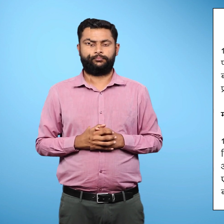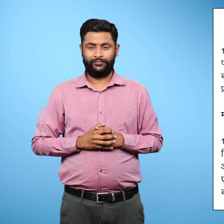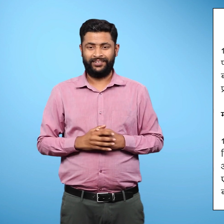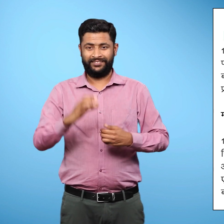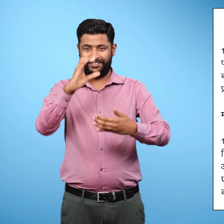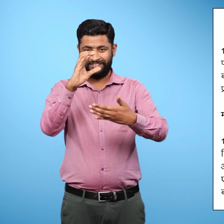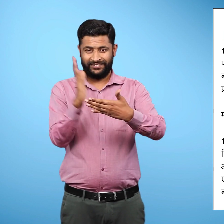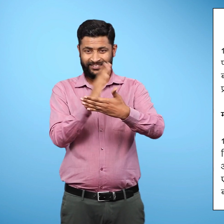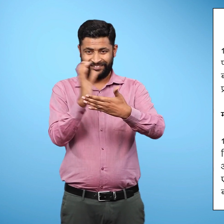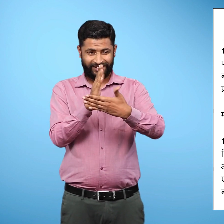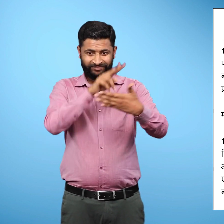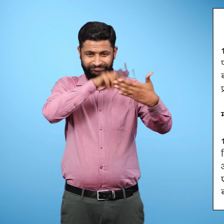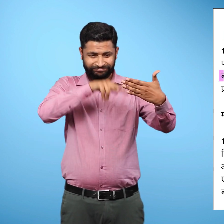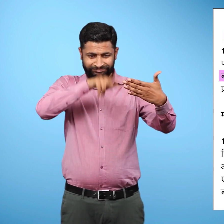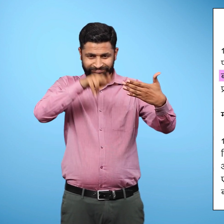इस अध्याय के आधार पर बताएं